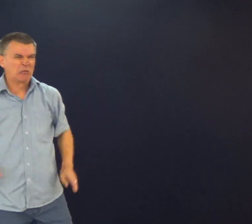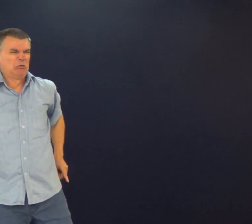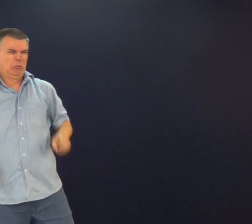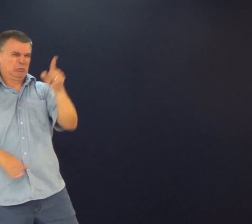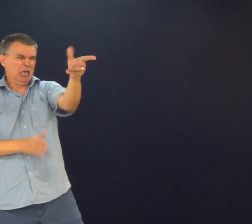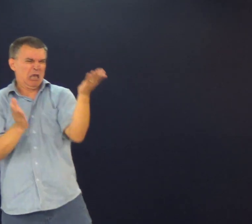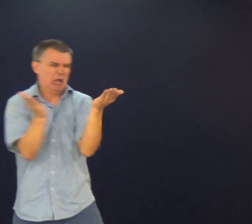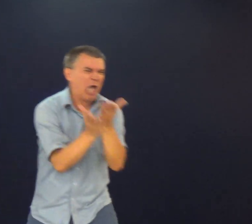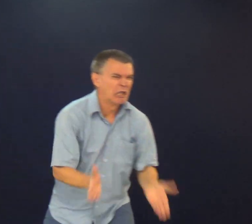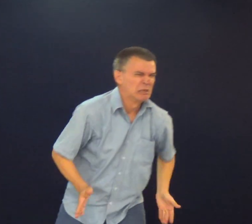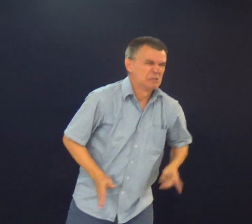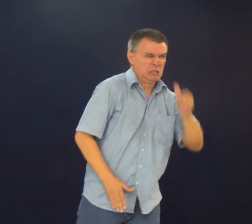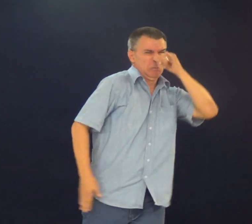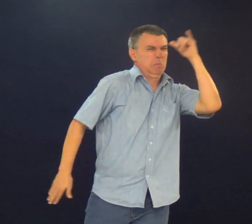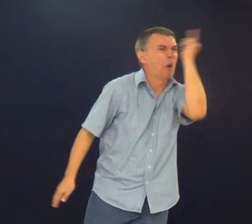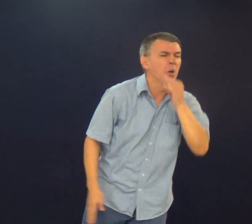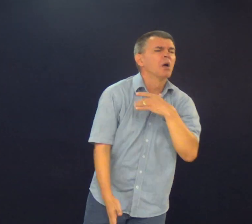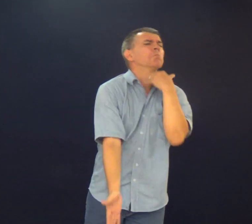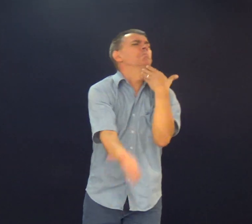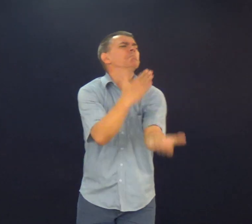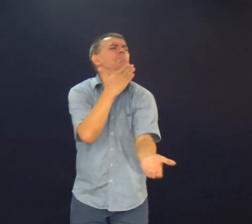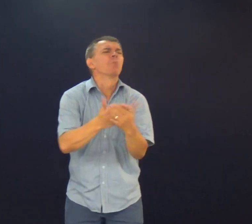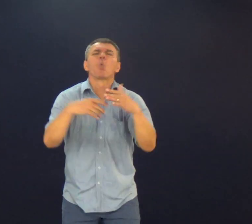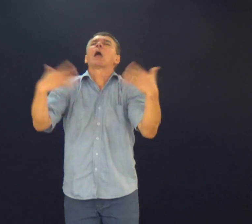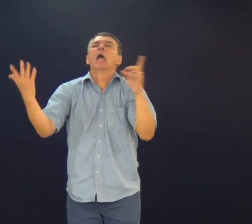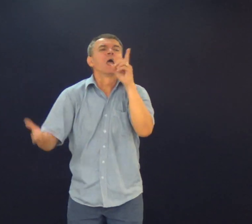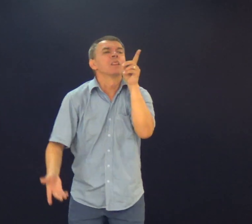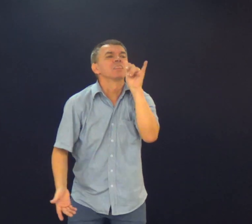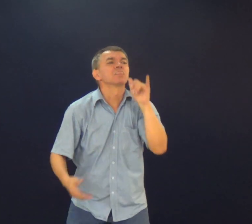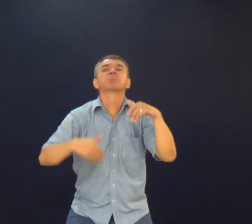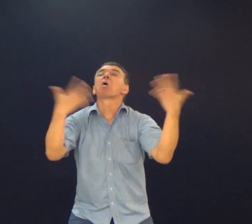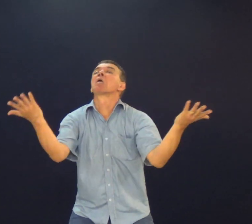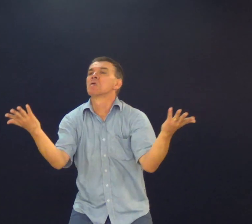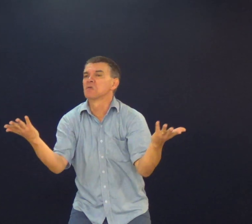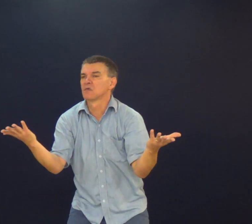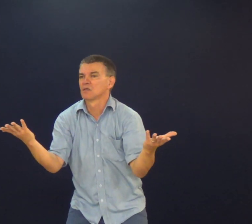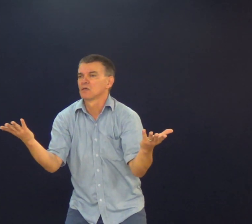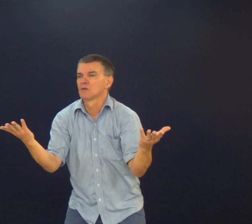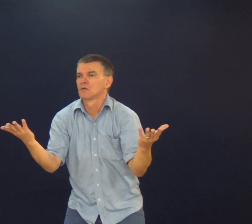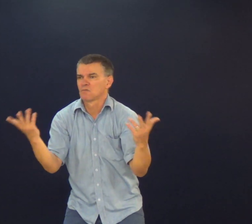Não importa se uma pessoa Diz que você é careta Que você é crente Que você é bobo E daí?